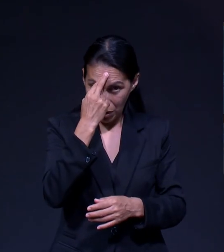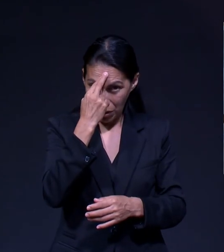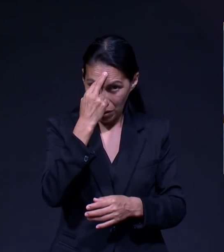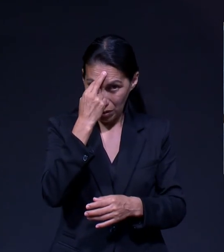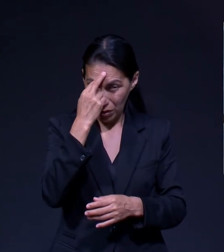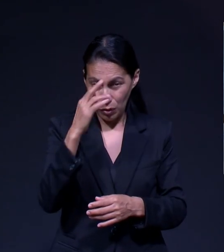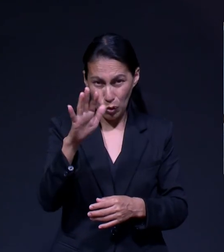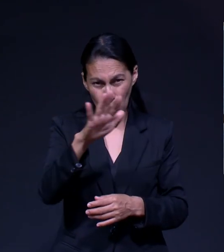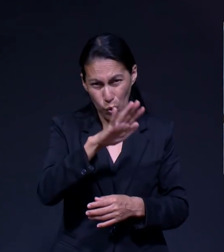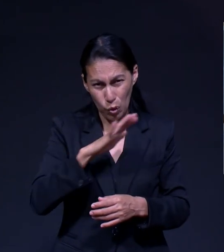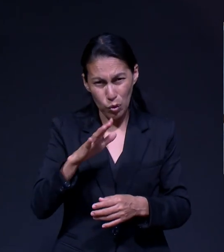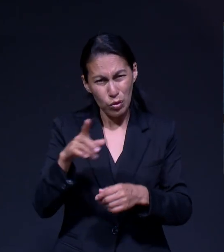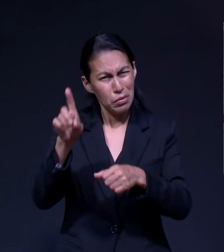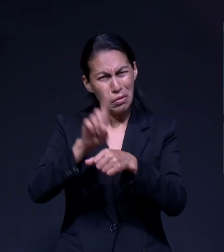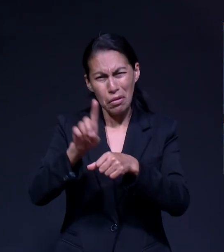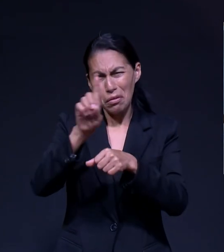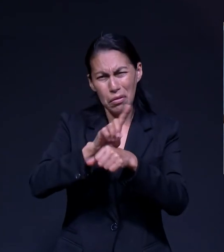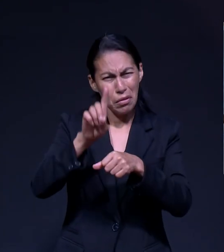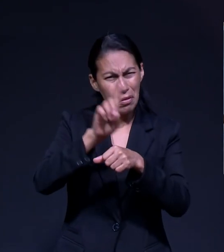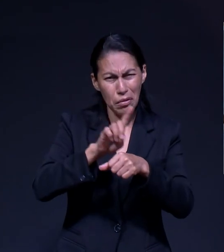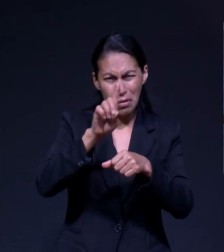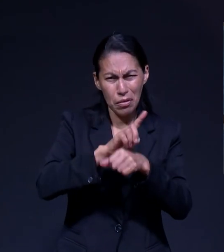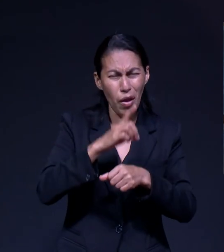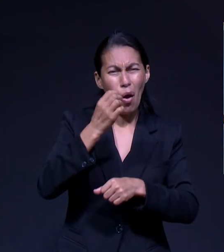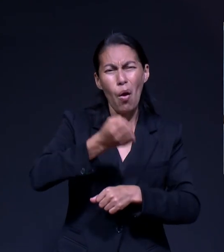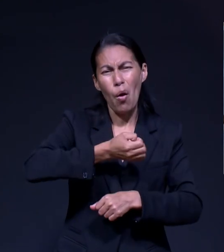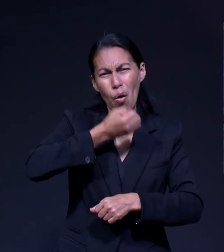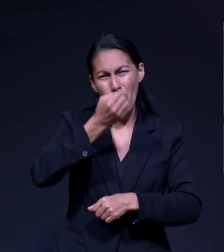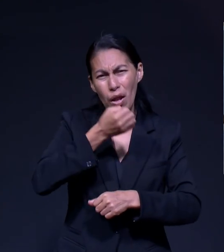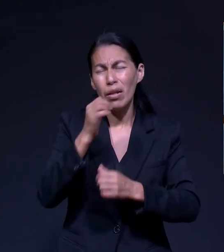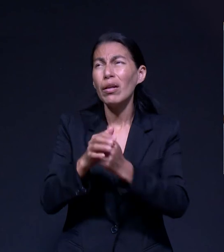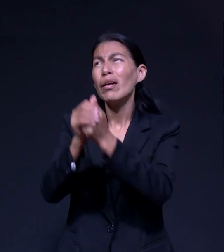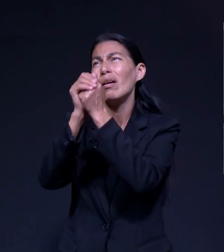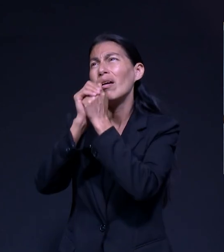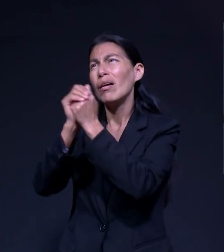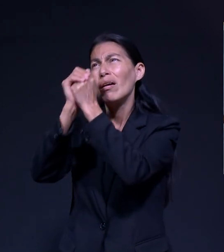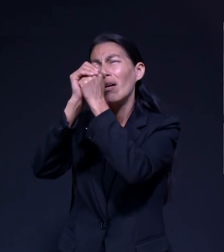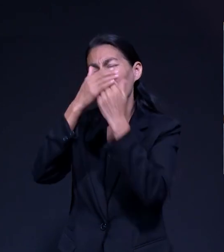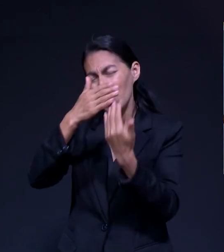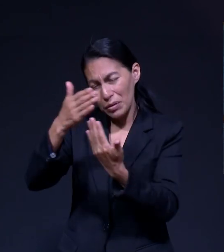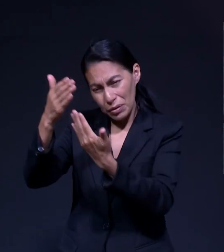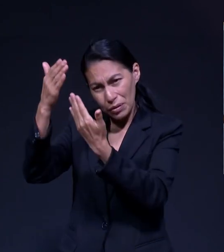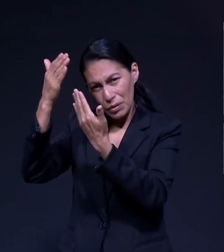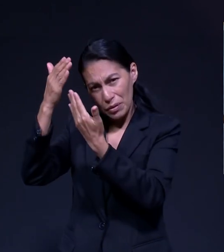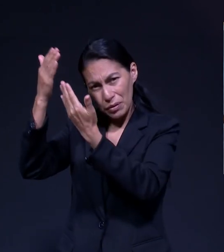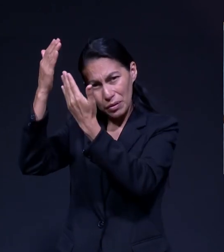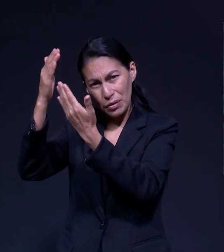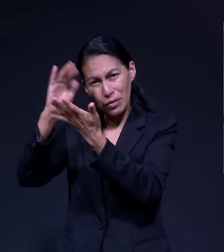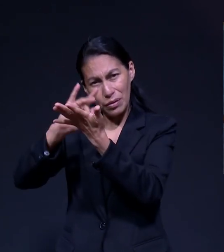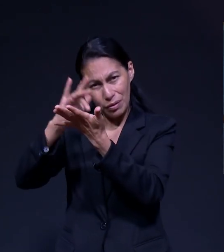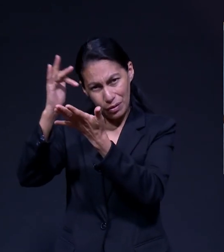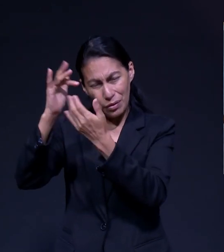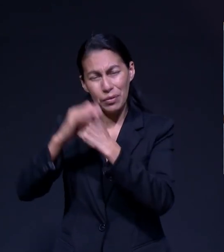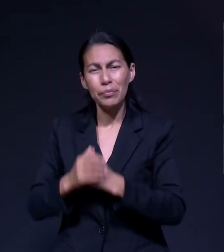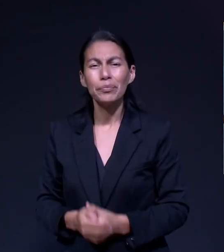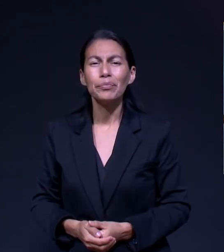sin falta orando todos los días por estas peticiones y alabando a Dios por estos agradecimientos.